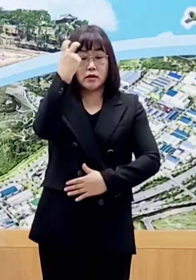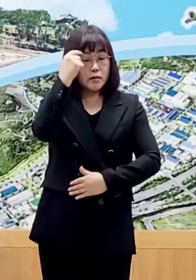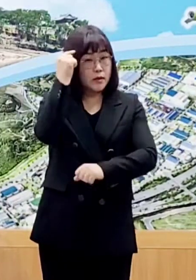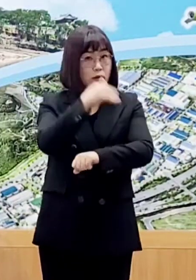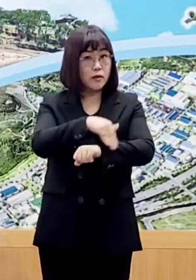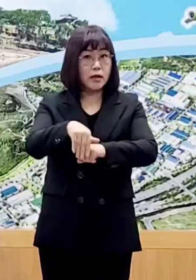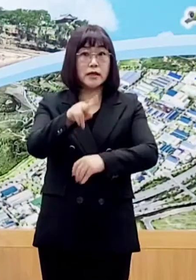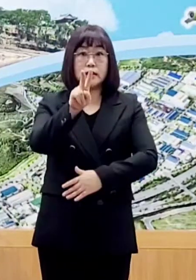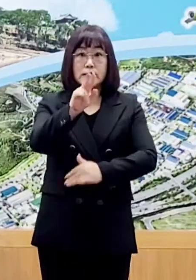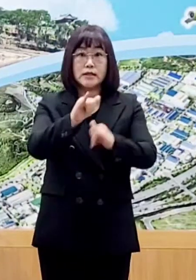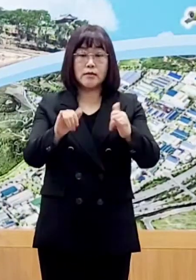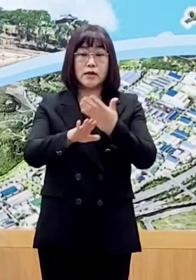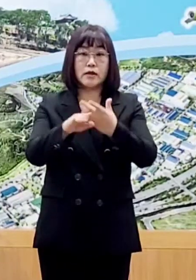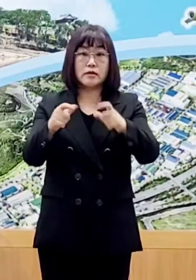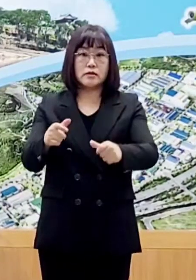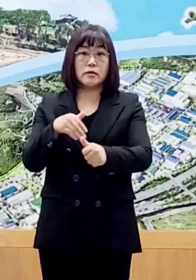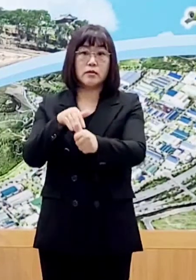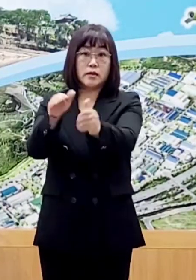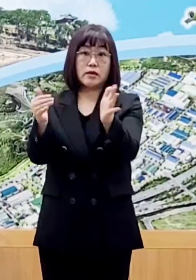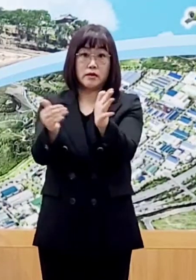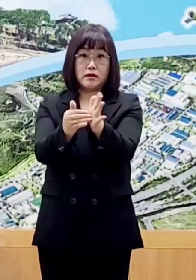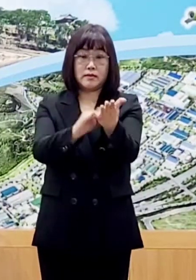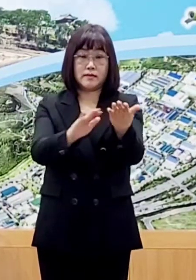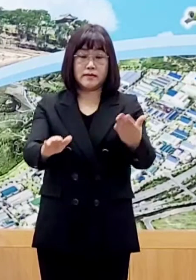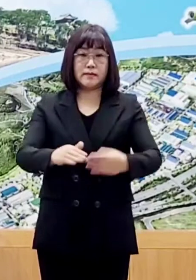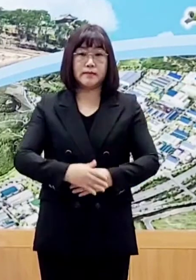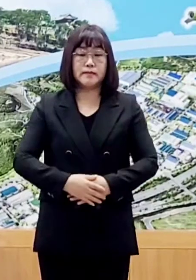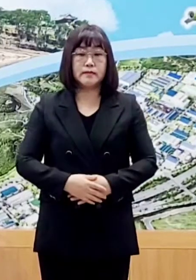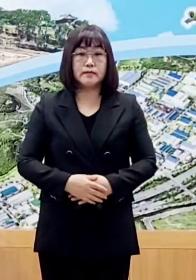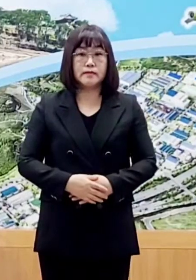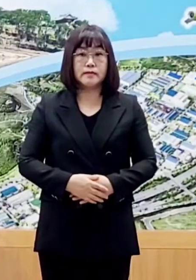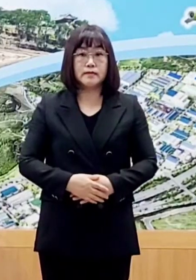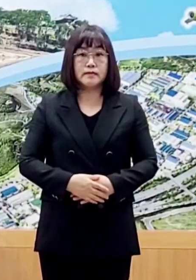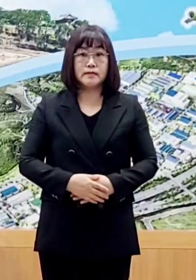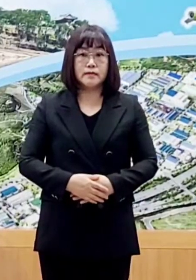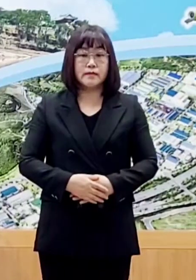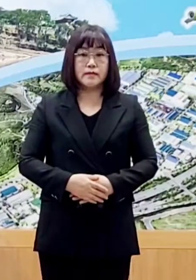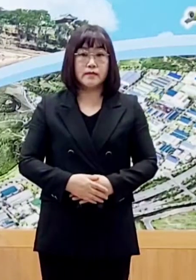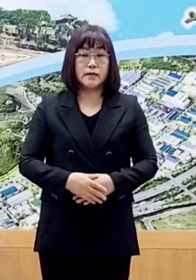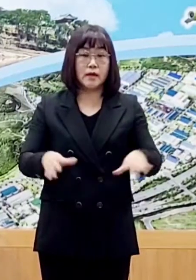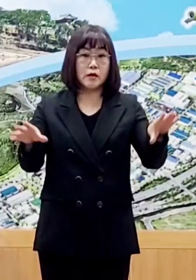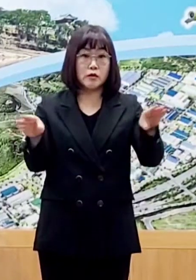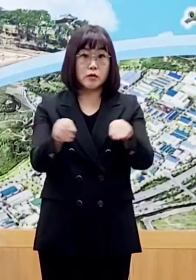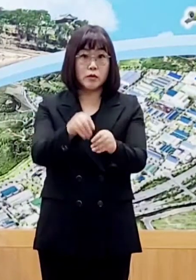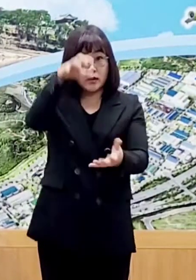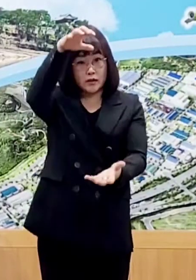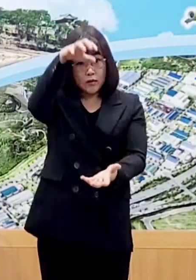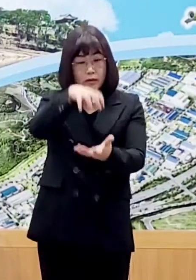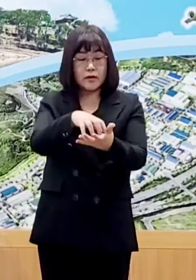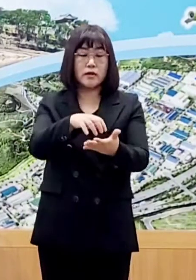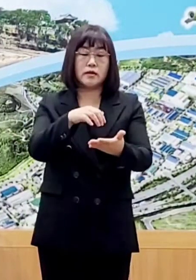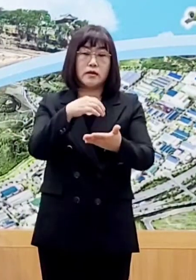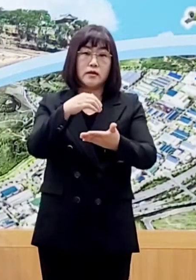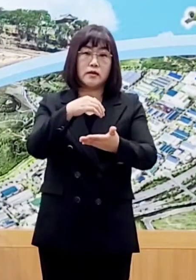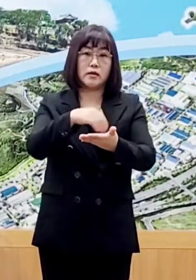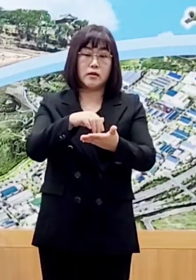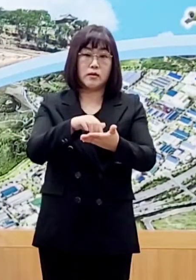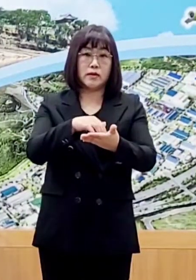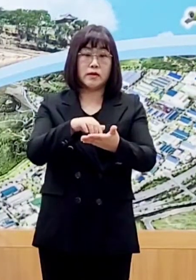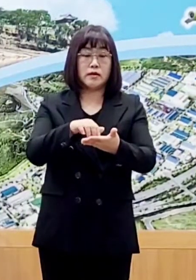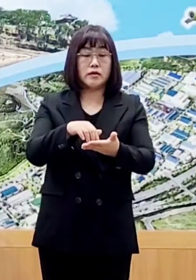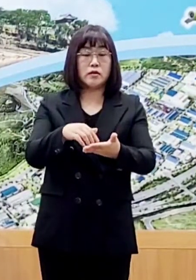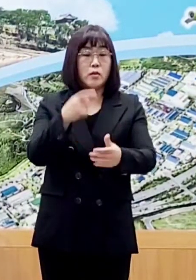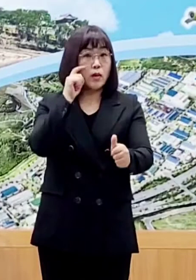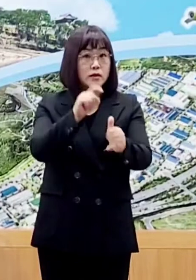2명은 타지역 유관 조치하였습니다. 총괄 상황입니다. 현재까지